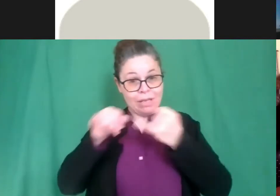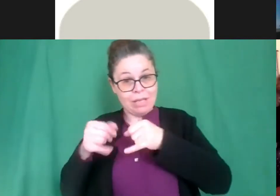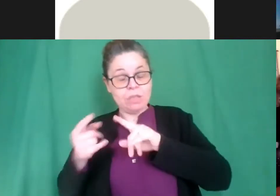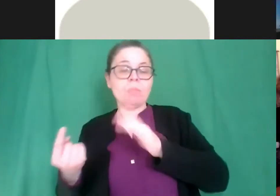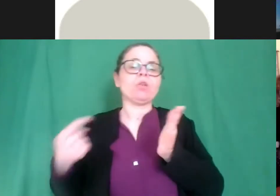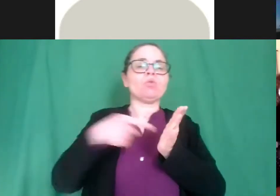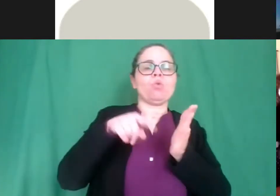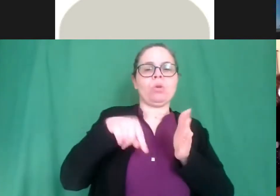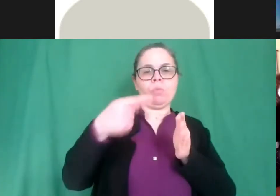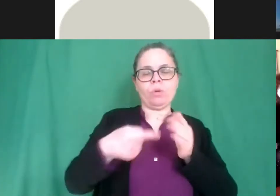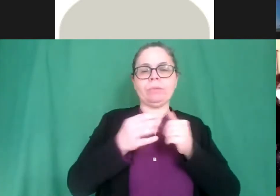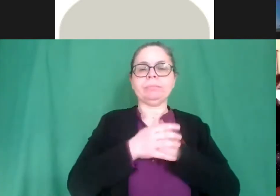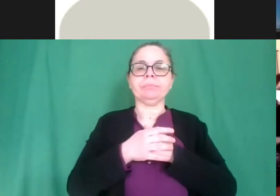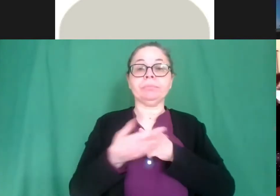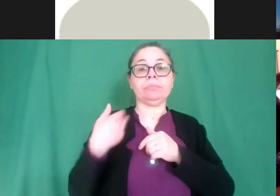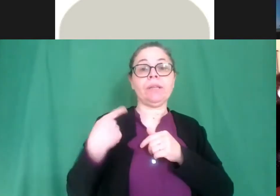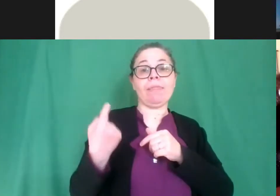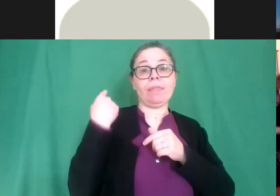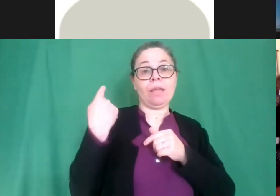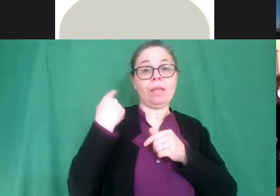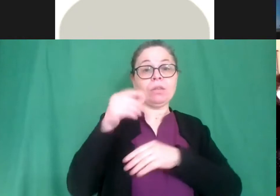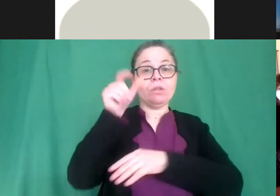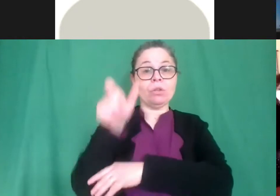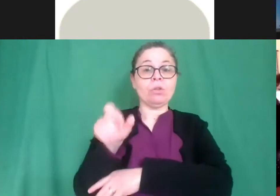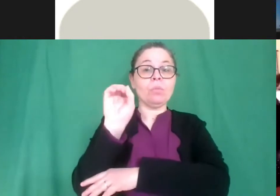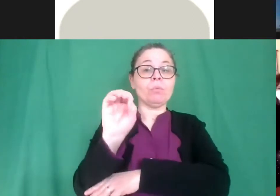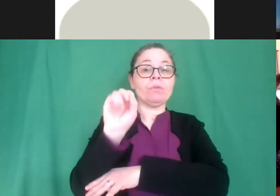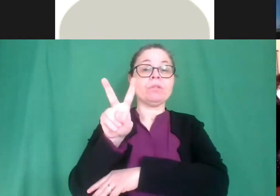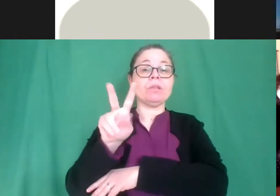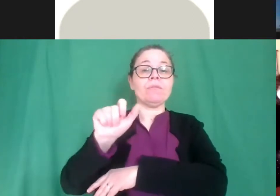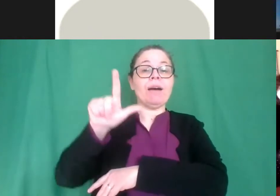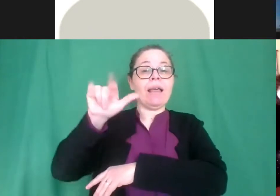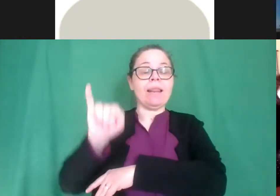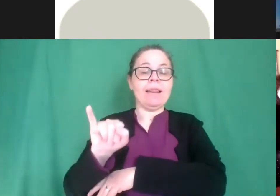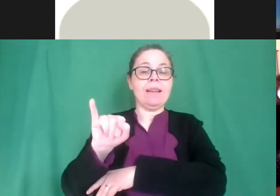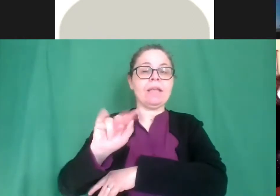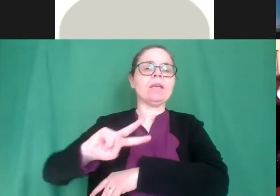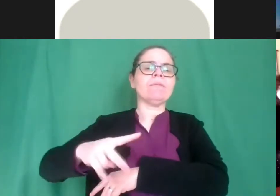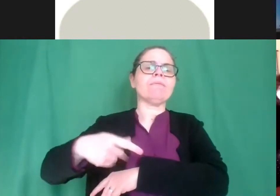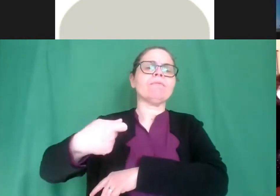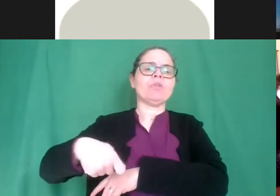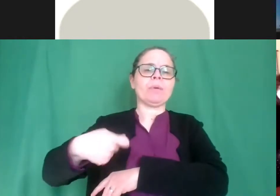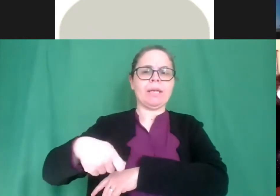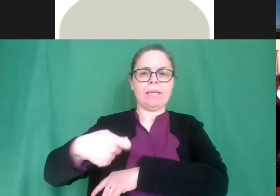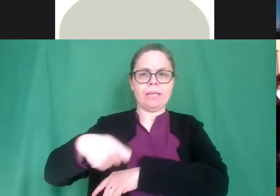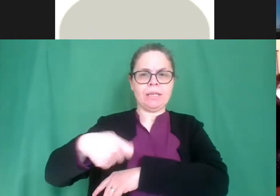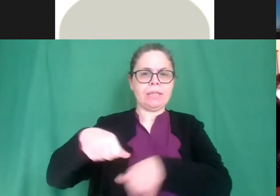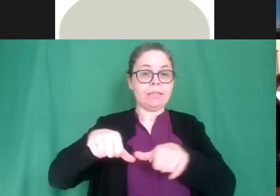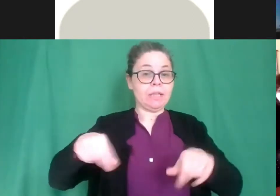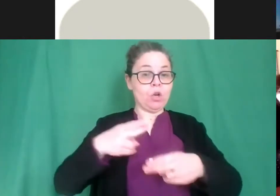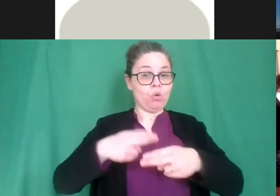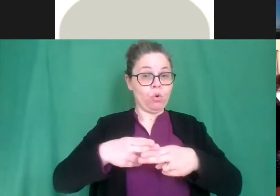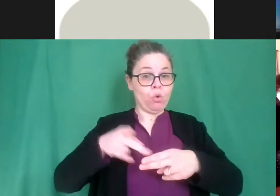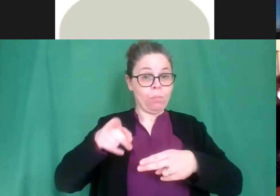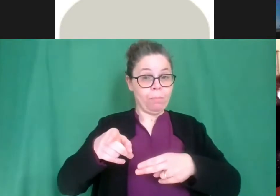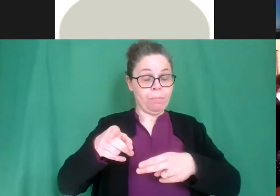vedete la professoressa Parvi che quest'anno è la vicepreside di questa eh della della sede di Roma eh